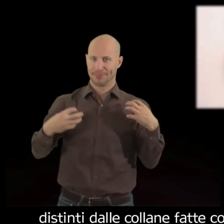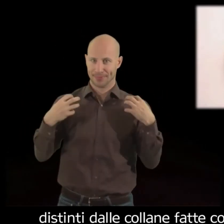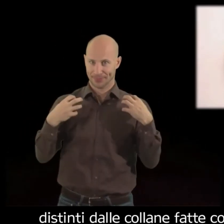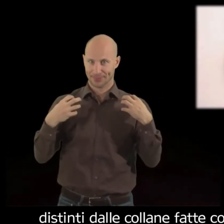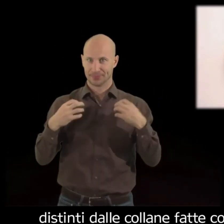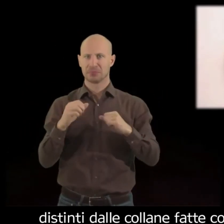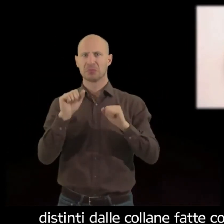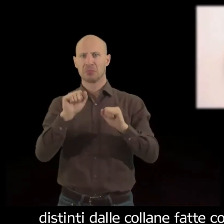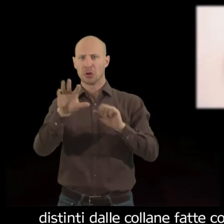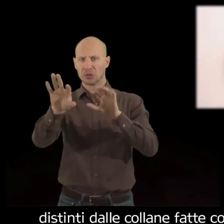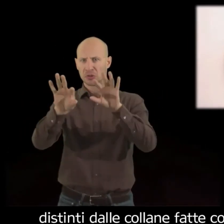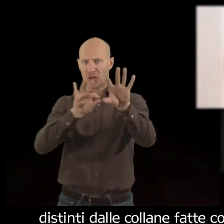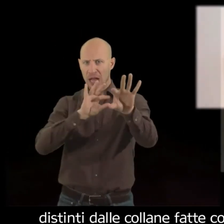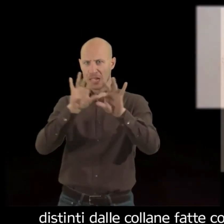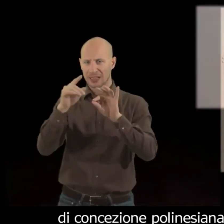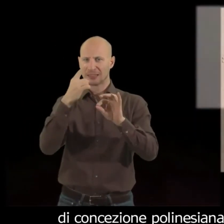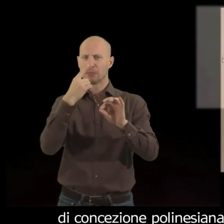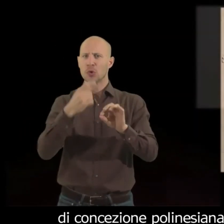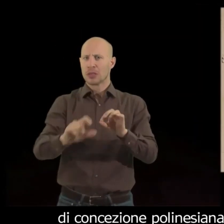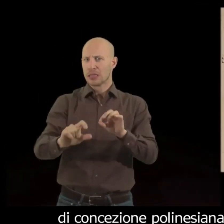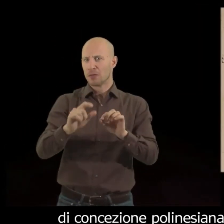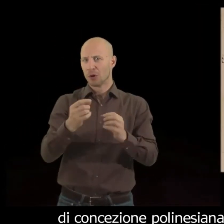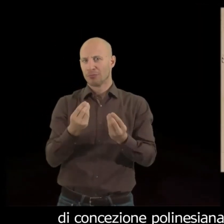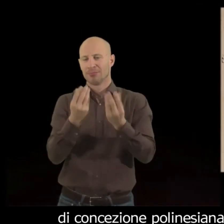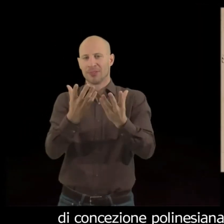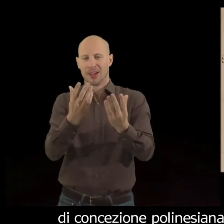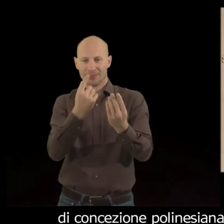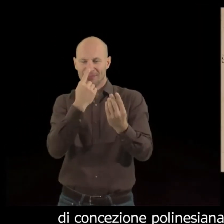hanno raggiunto, nelle avai, la maggior qualità di espressione.